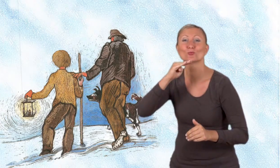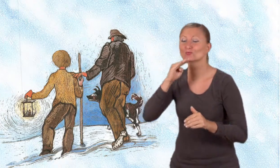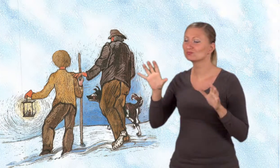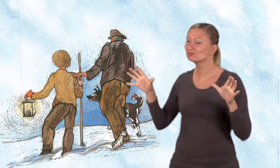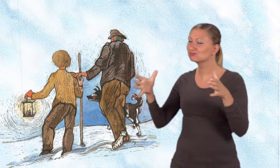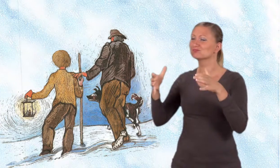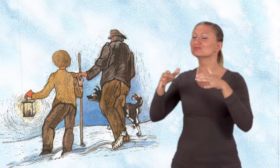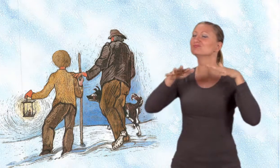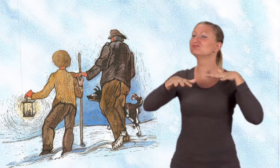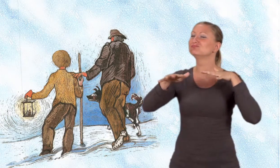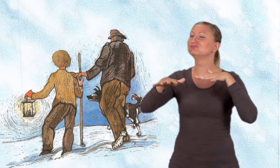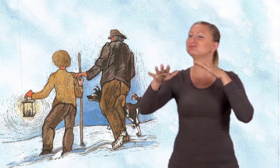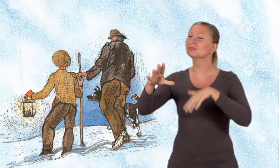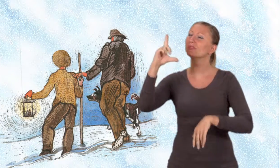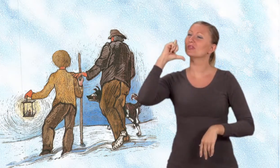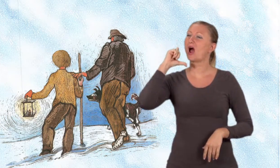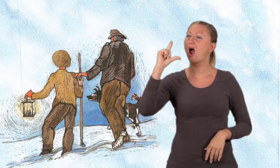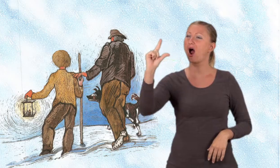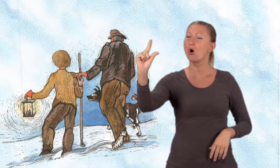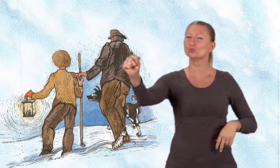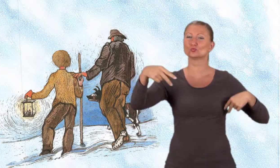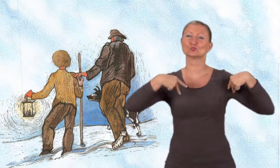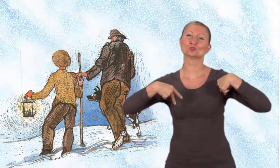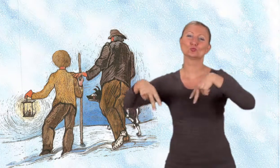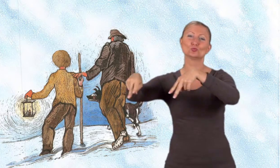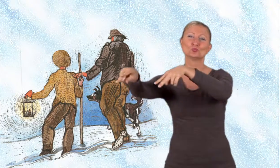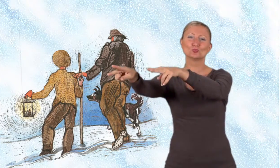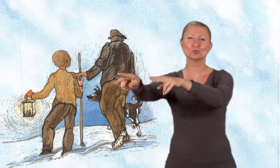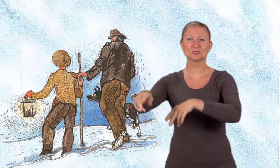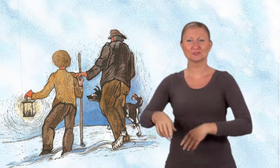die Kuh und der Ochse und auch der kleine Hund wieder nach Hause zurück.